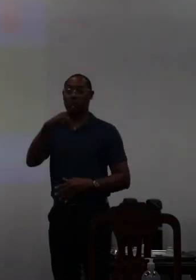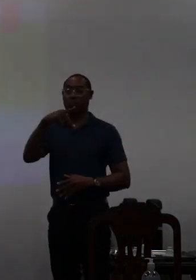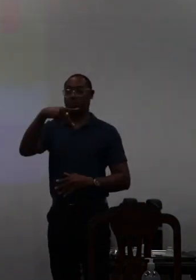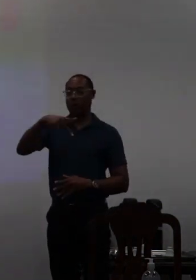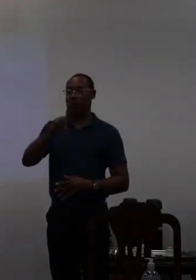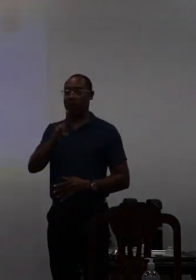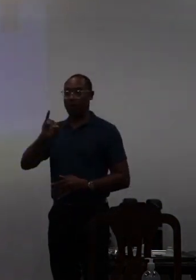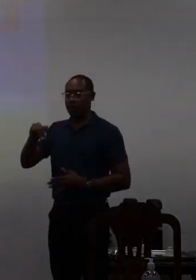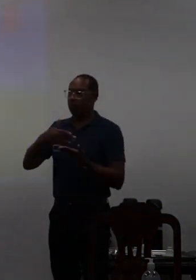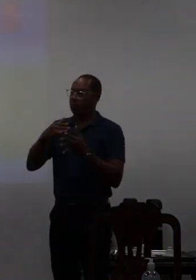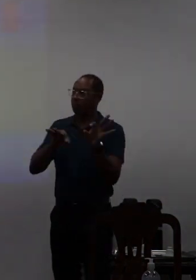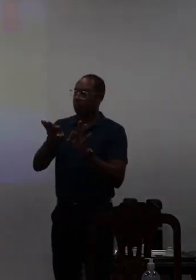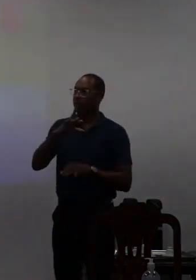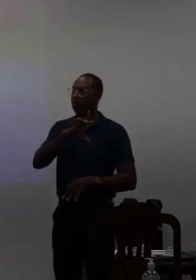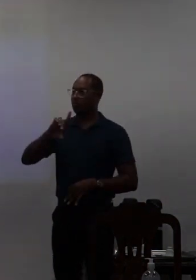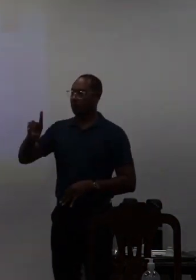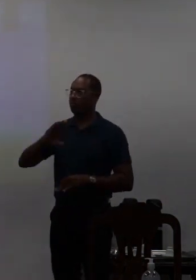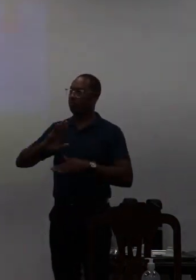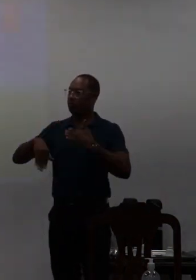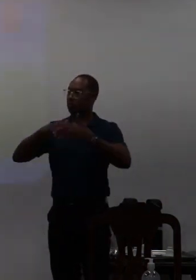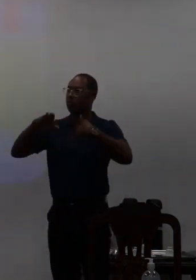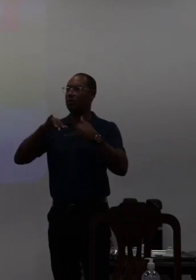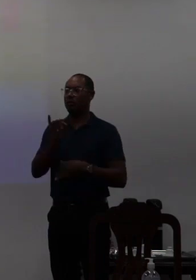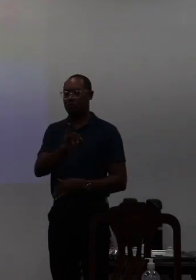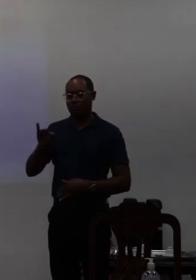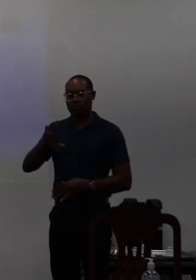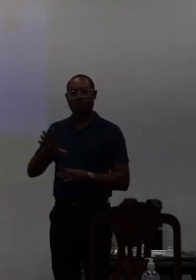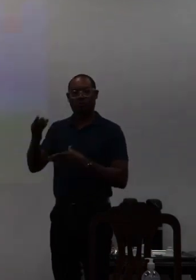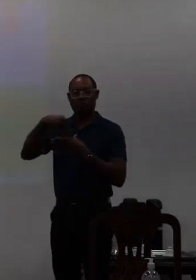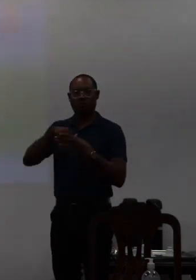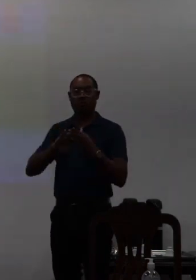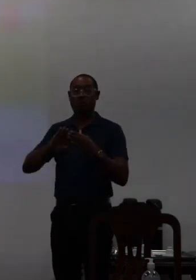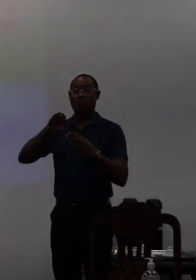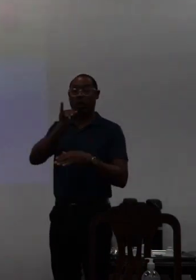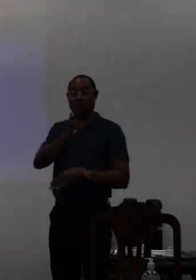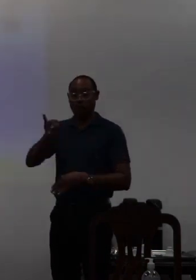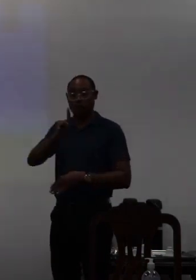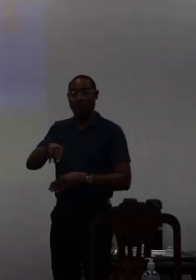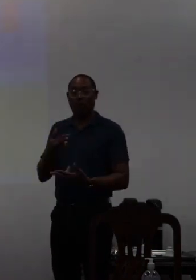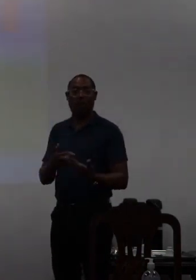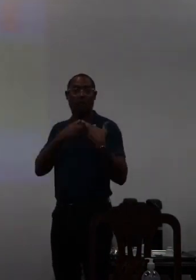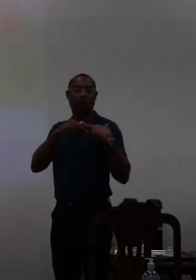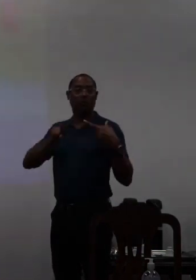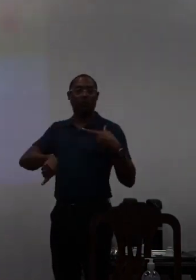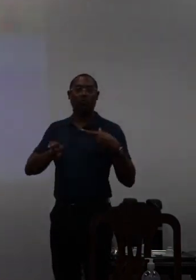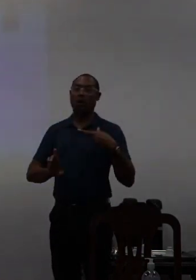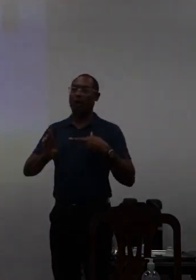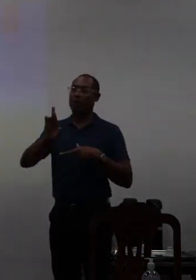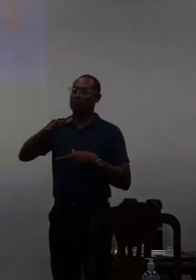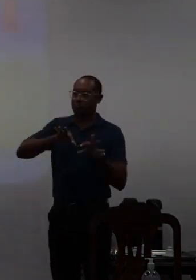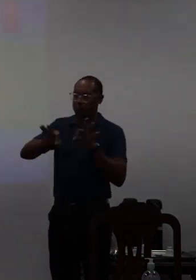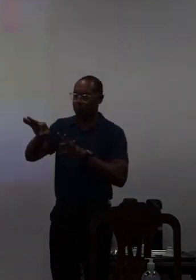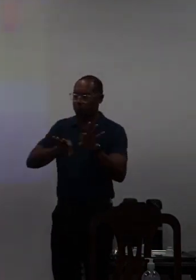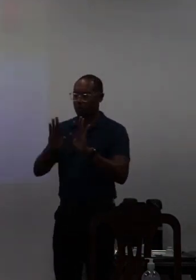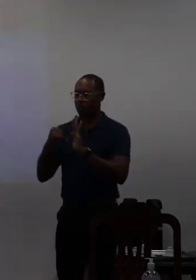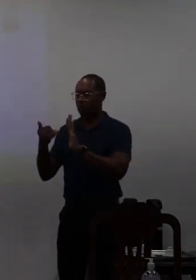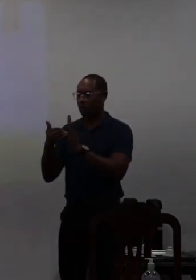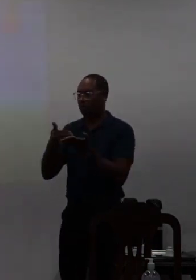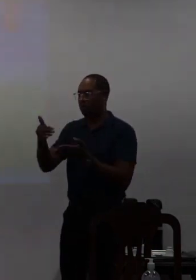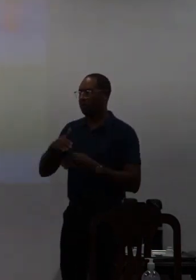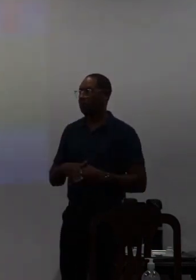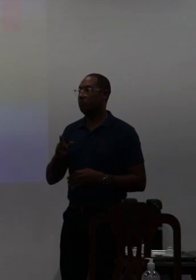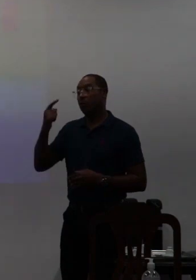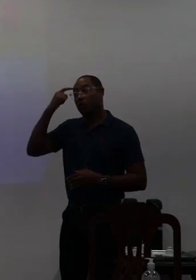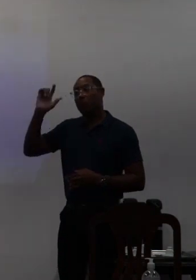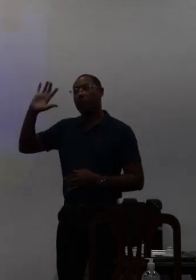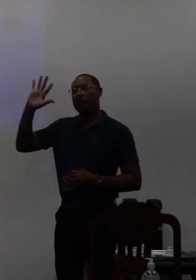ficou com a coordenação desse momento institucional que é dentro da instituição responsável por fazer isso a nossa